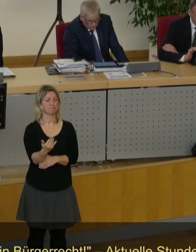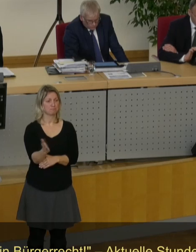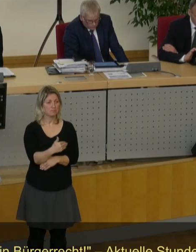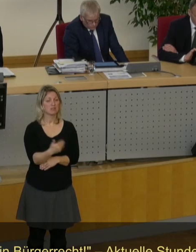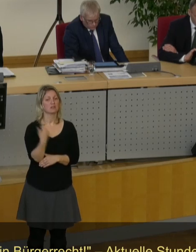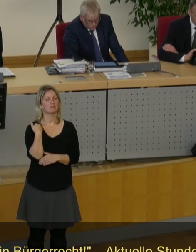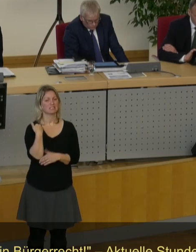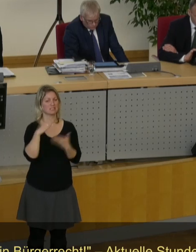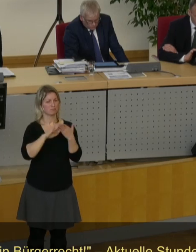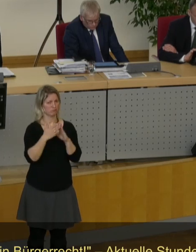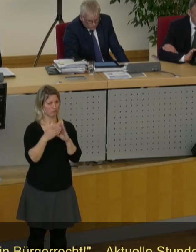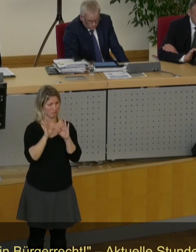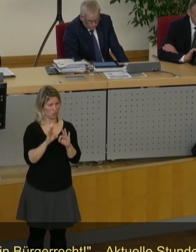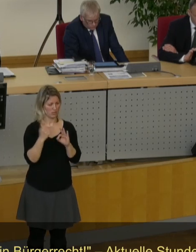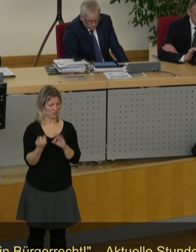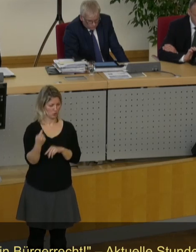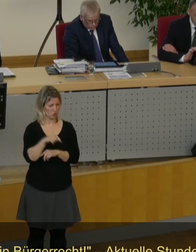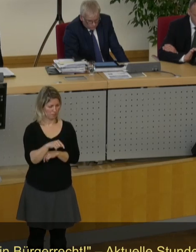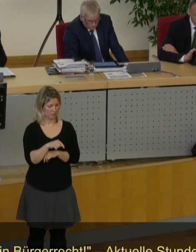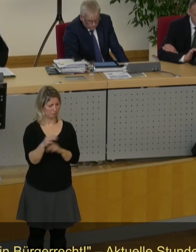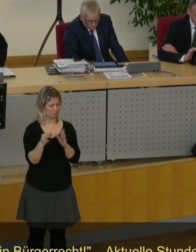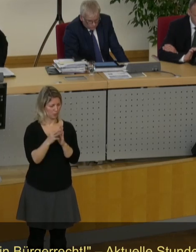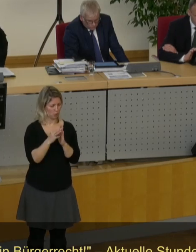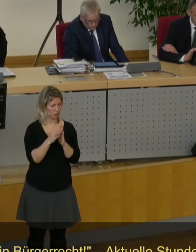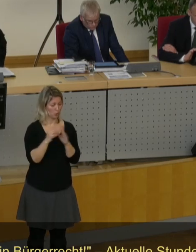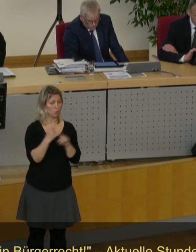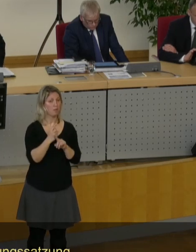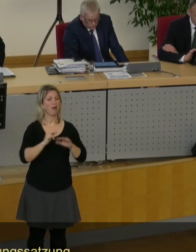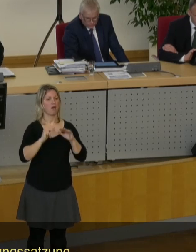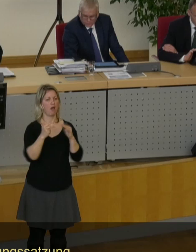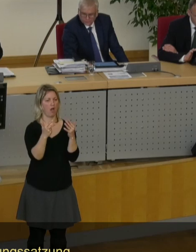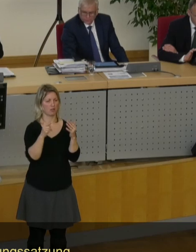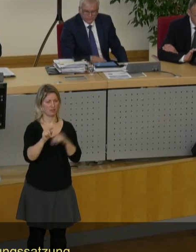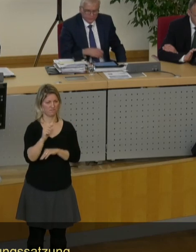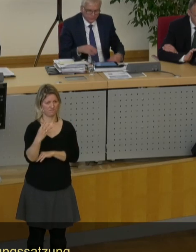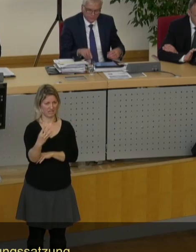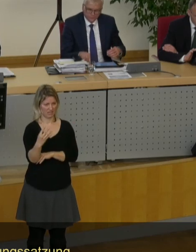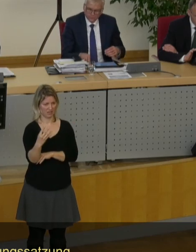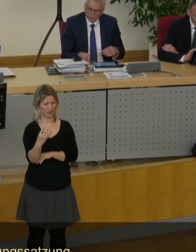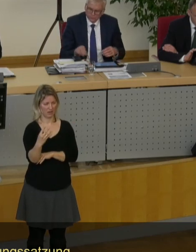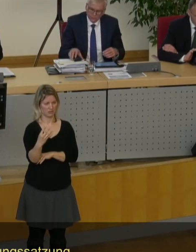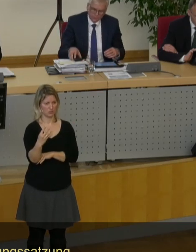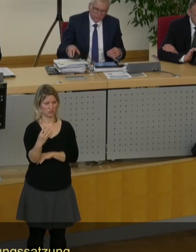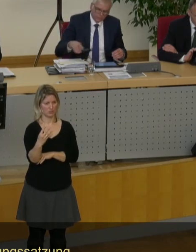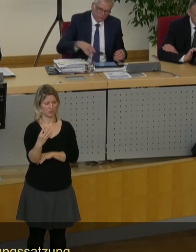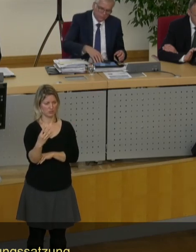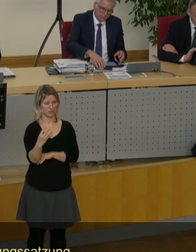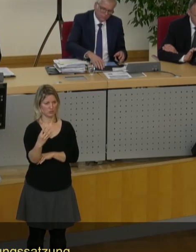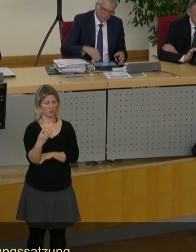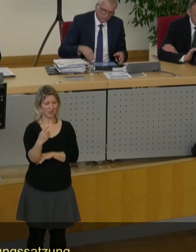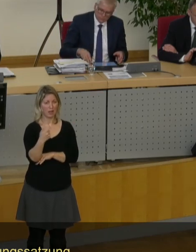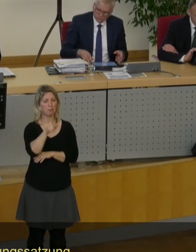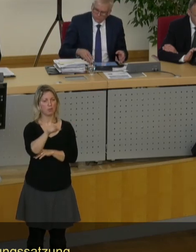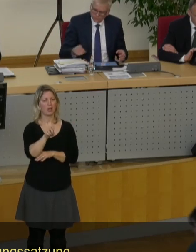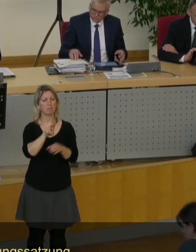Jetzt zum Tagesordnungspunkt 8.4, das ist die